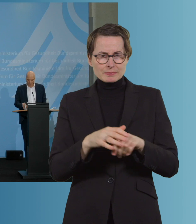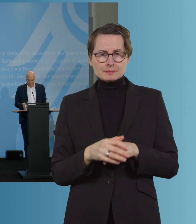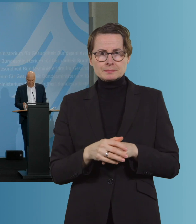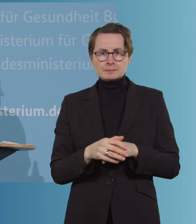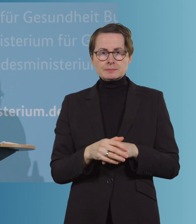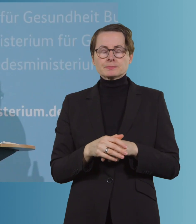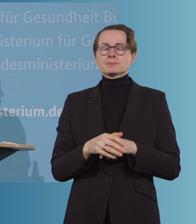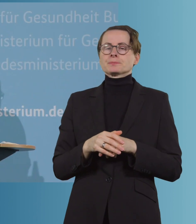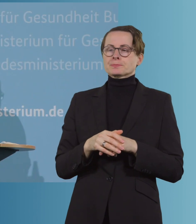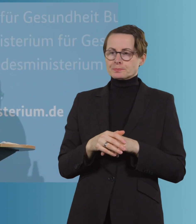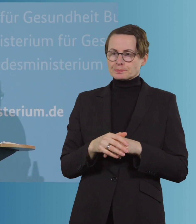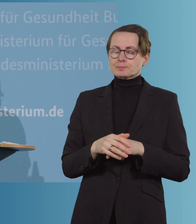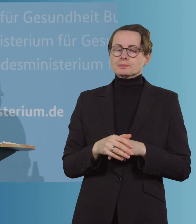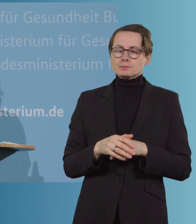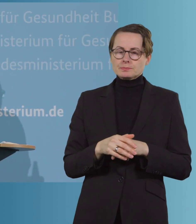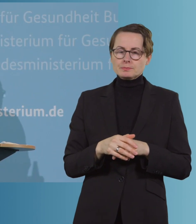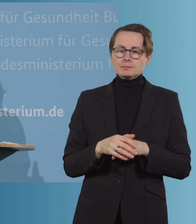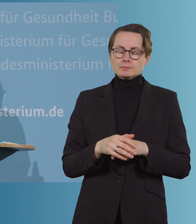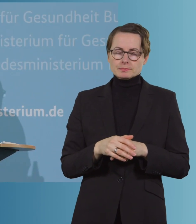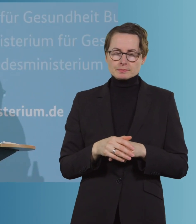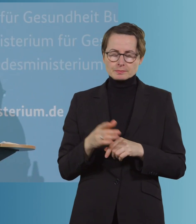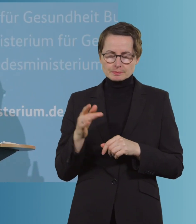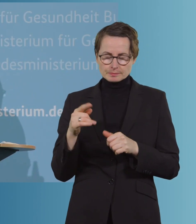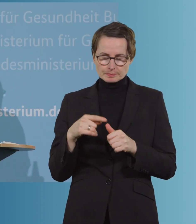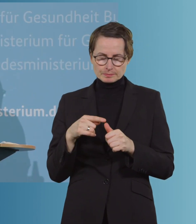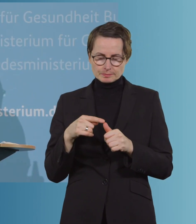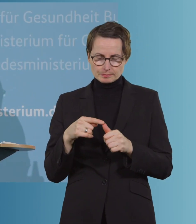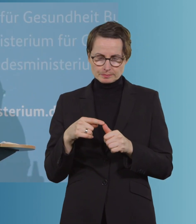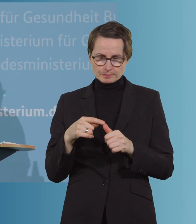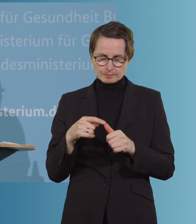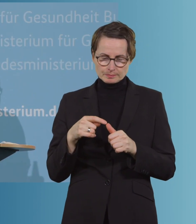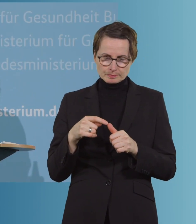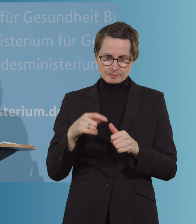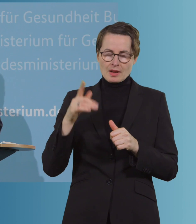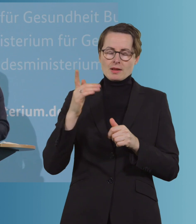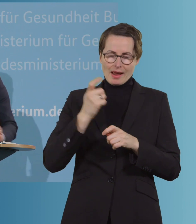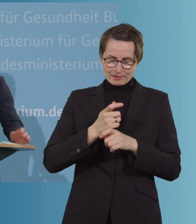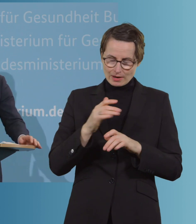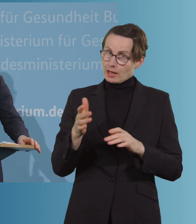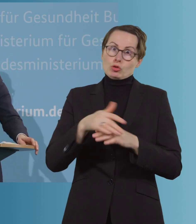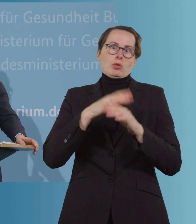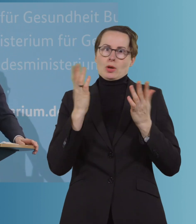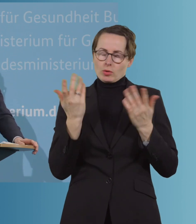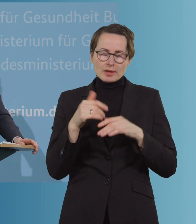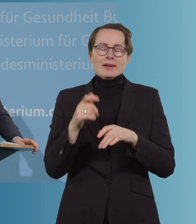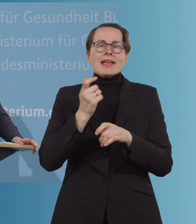die Härtefallregelung.